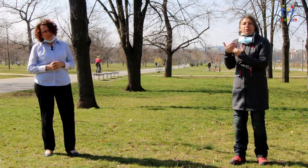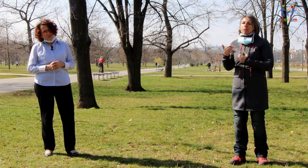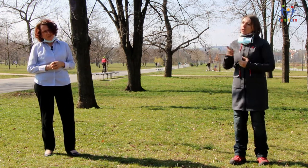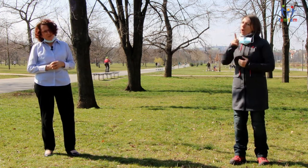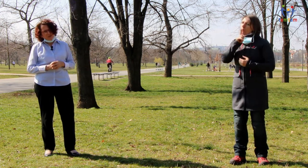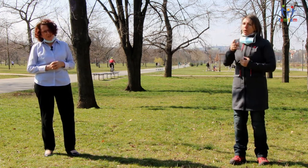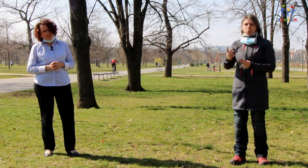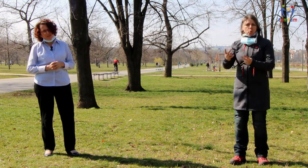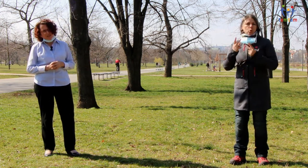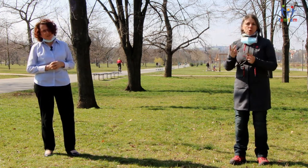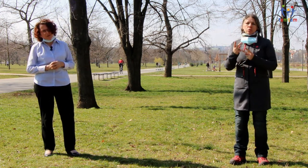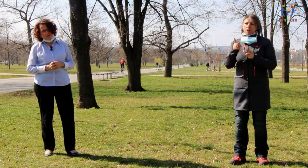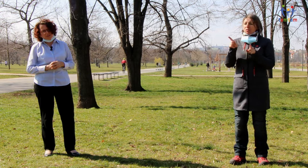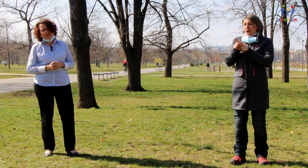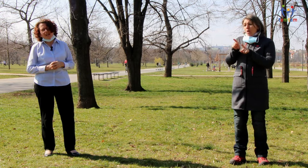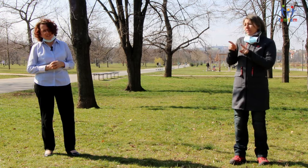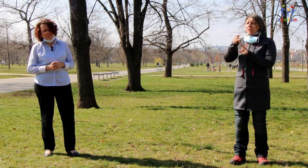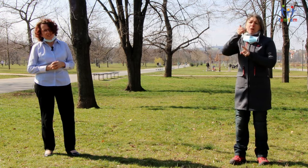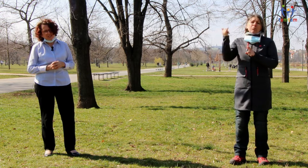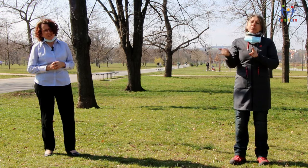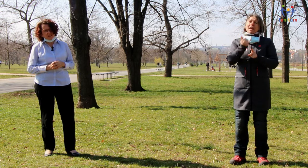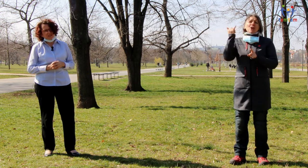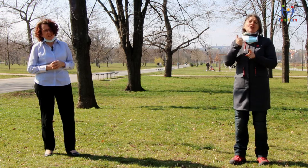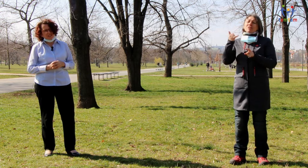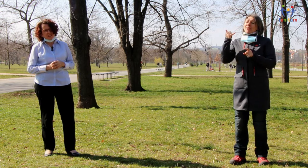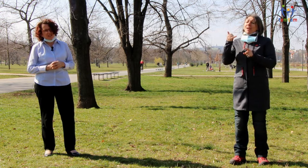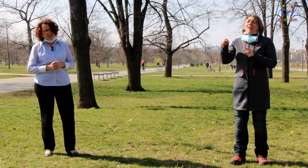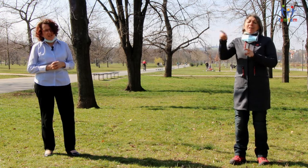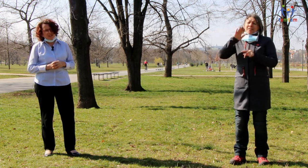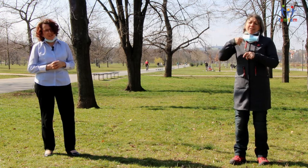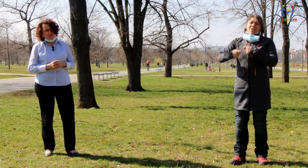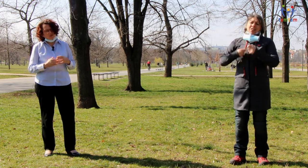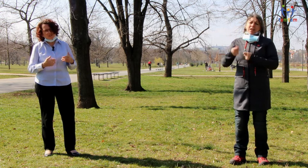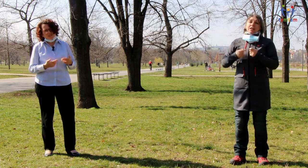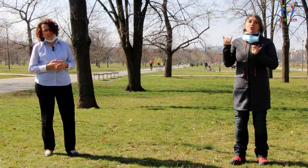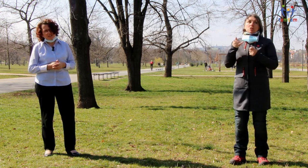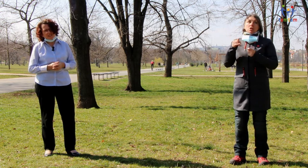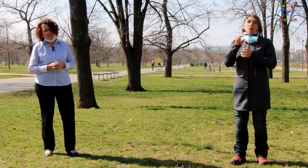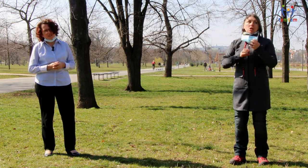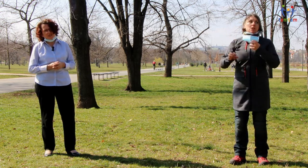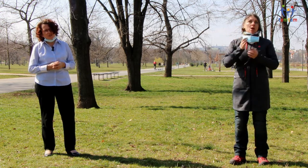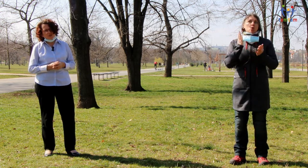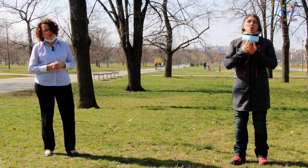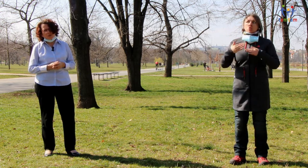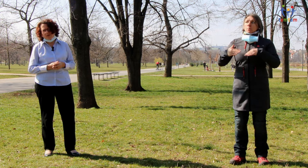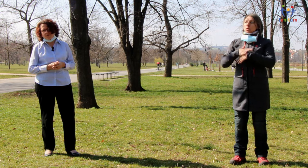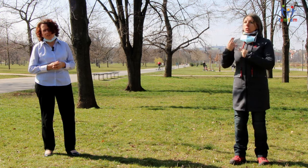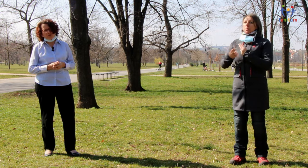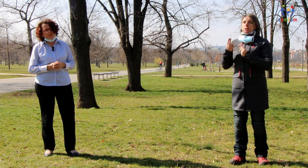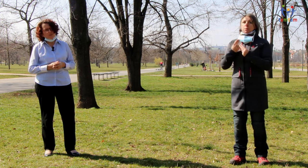těch běžných reakcí dětí na krizi a na to, že se cítí nejisté, že začnou vyžadovat víc